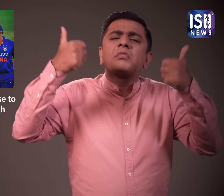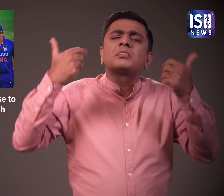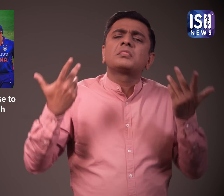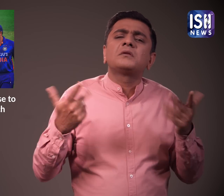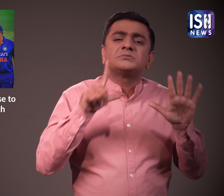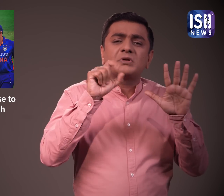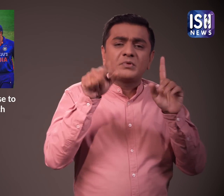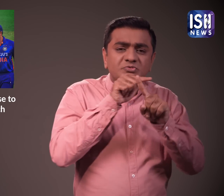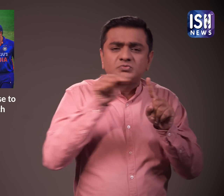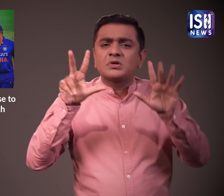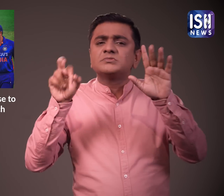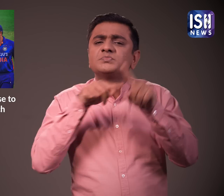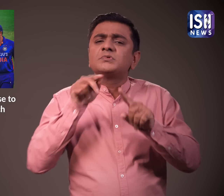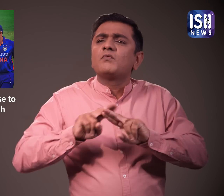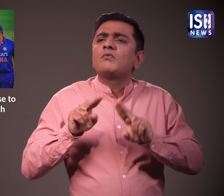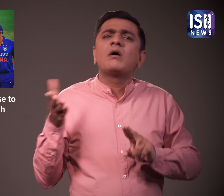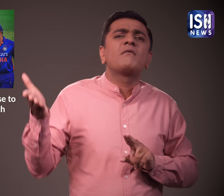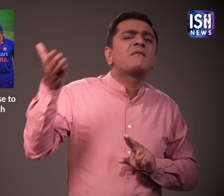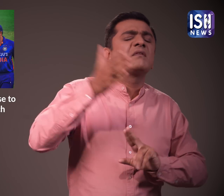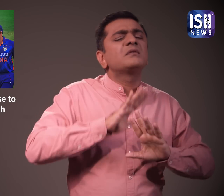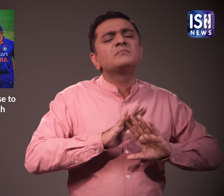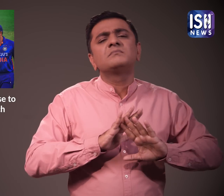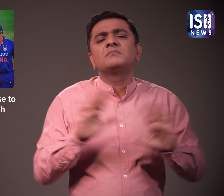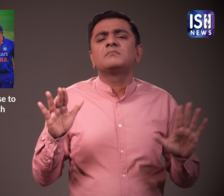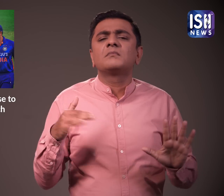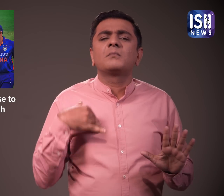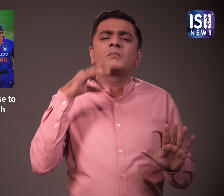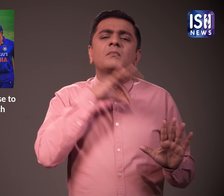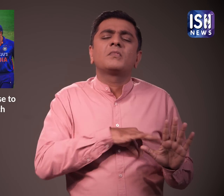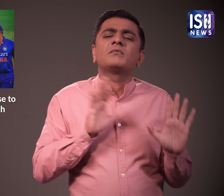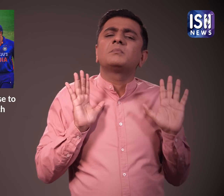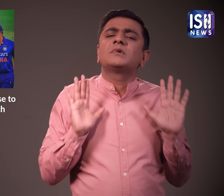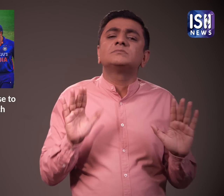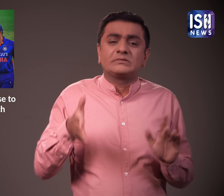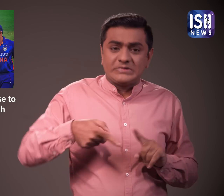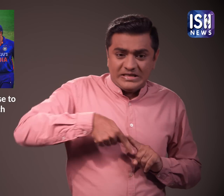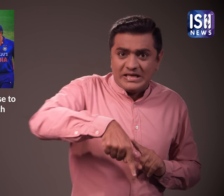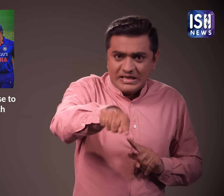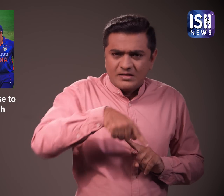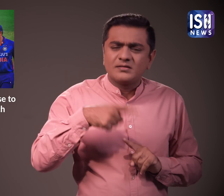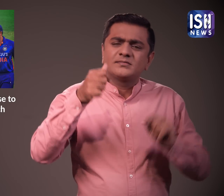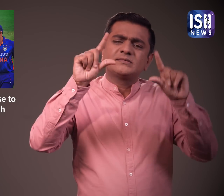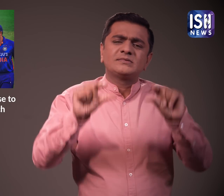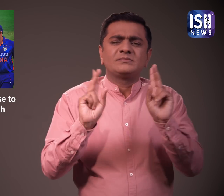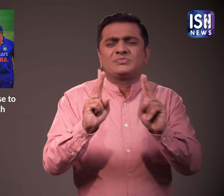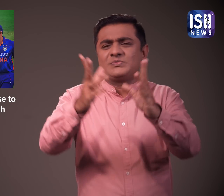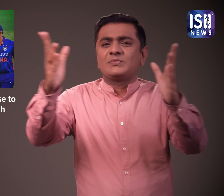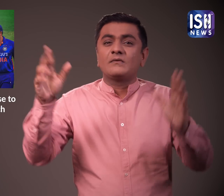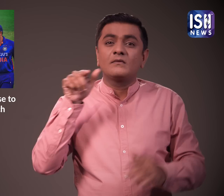उन्हें आश्वाशन है कि उची दरों के बावजूत कमरे भरे रहेंगे दरे अभी सस्ती है लेकिन 14,